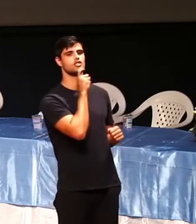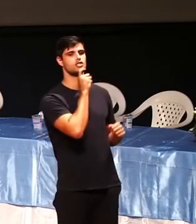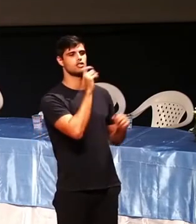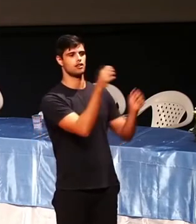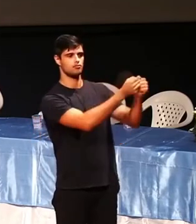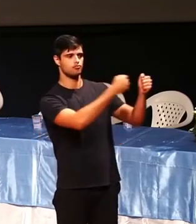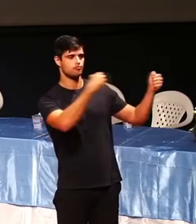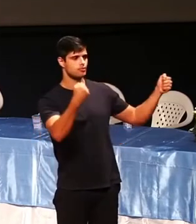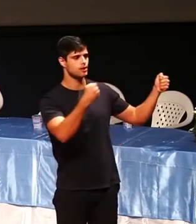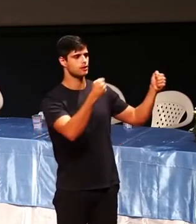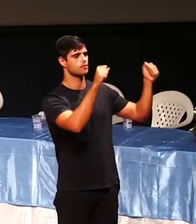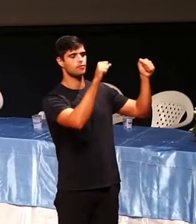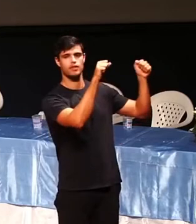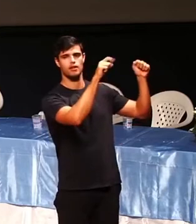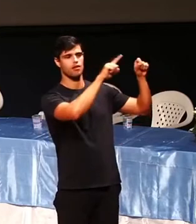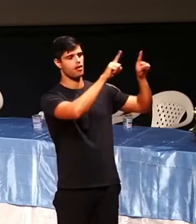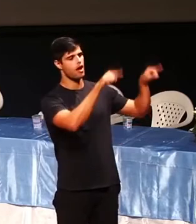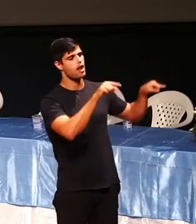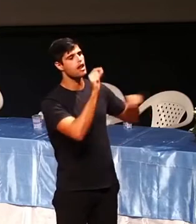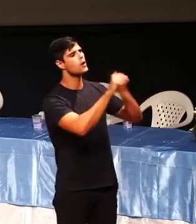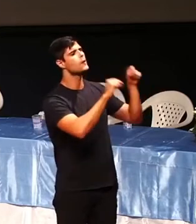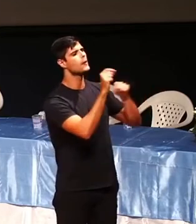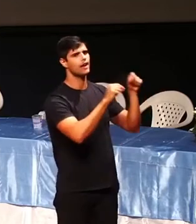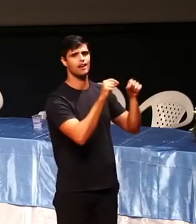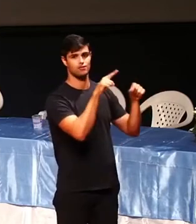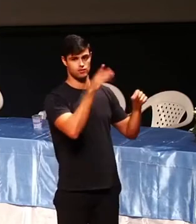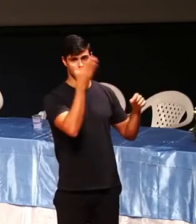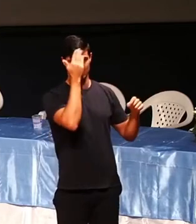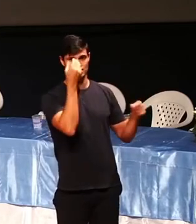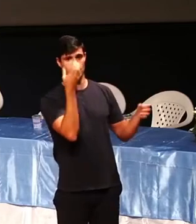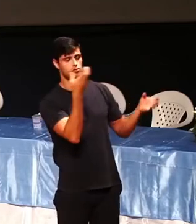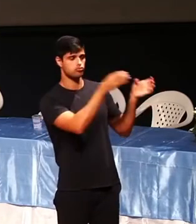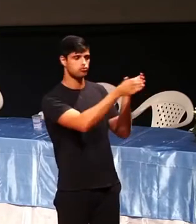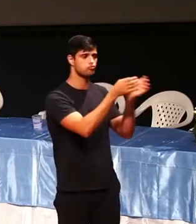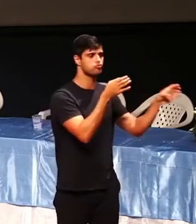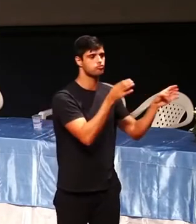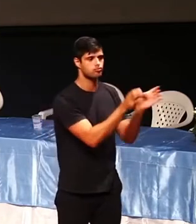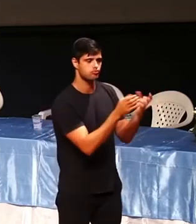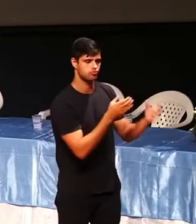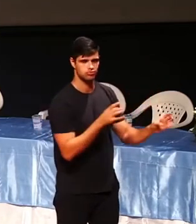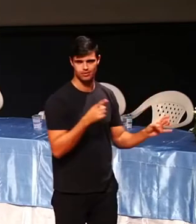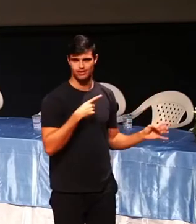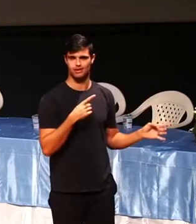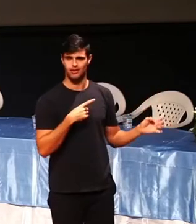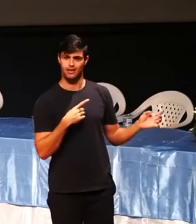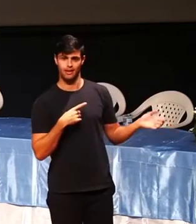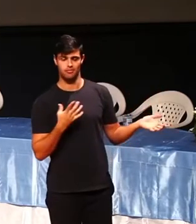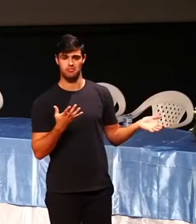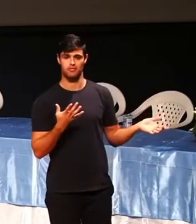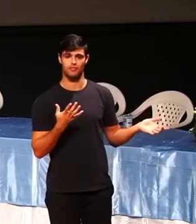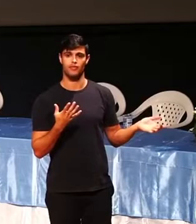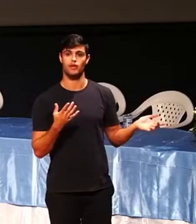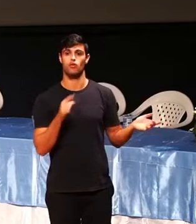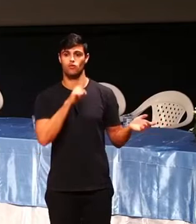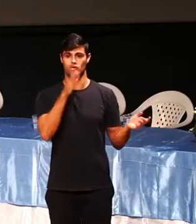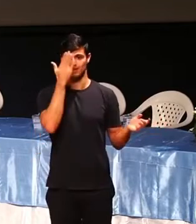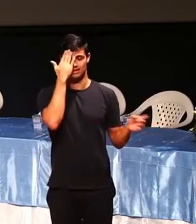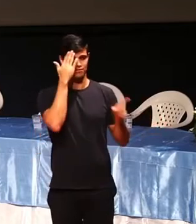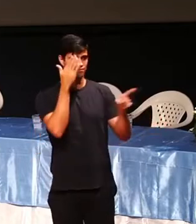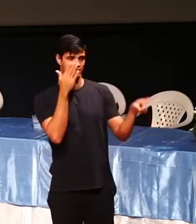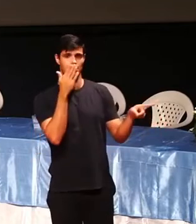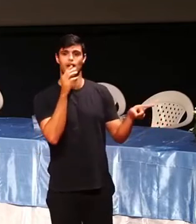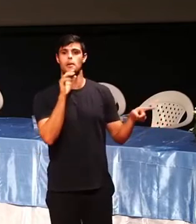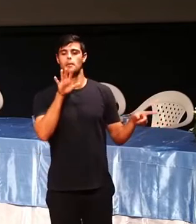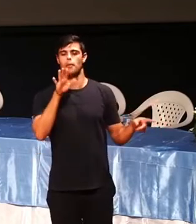alimentos que te prejudicam e você está lá no momento de ansiedade, o você vai fazer? Abre a geladeira. Então, se não tem, é